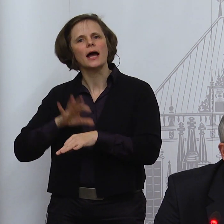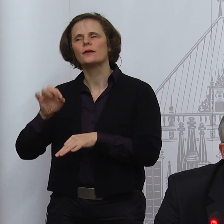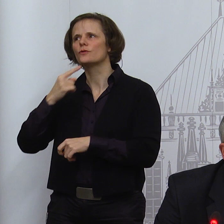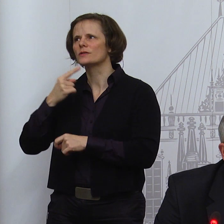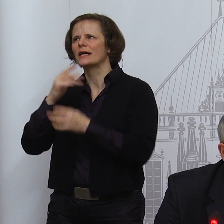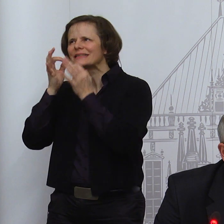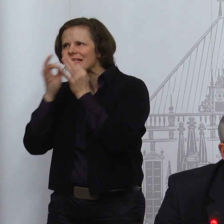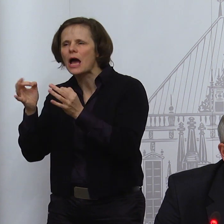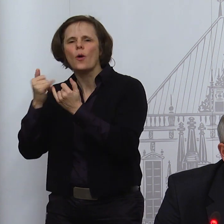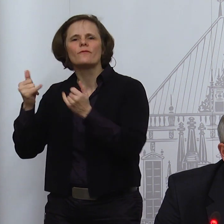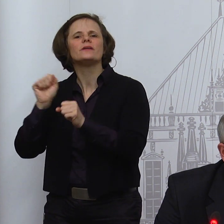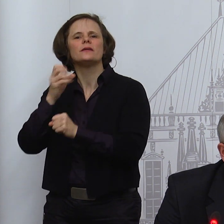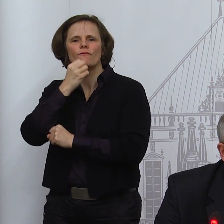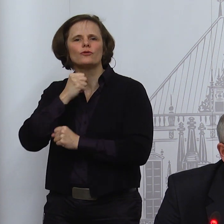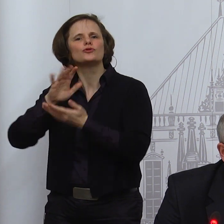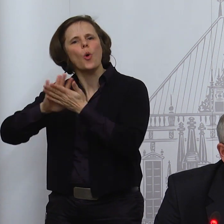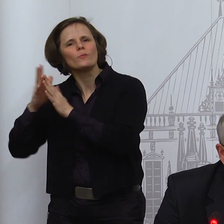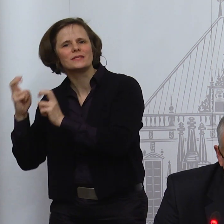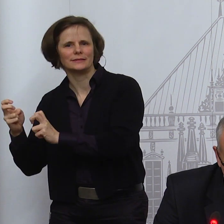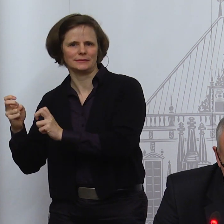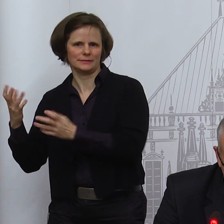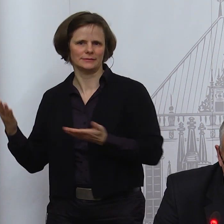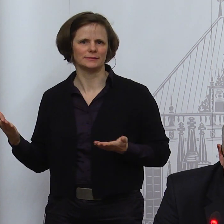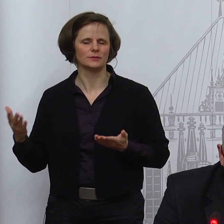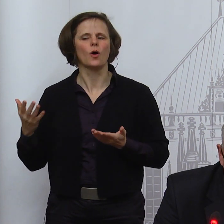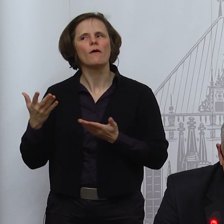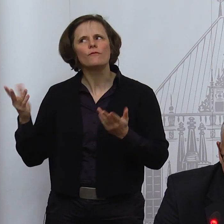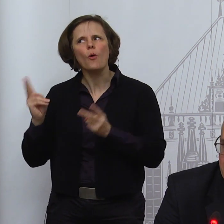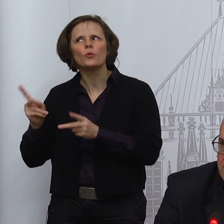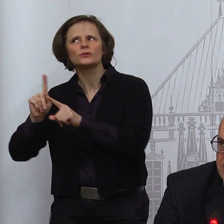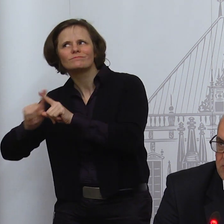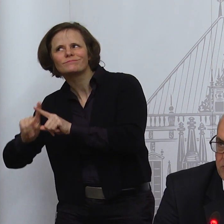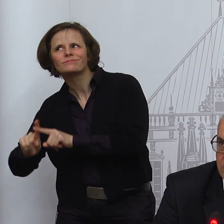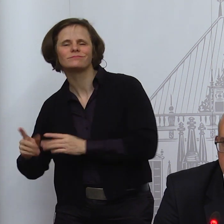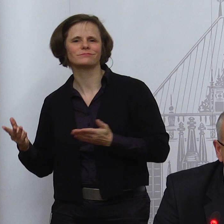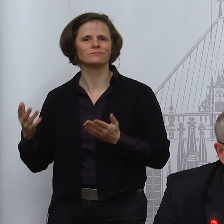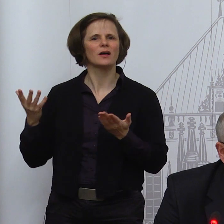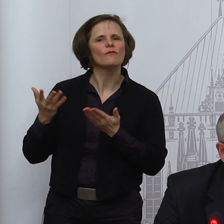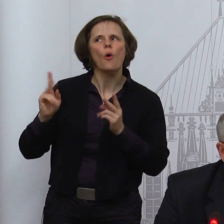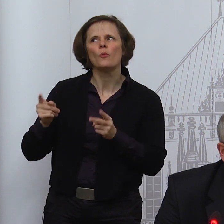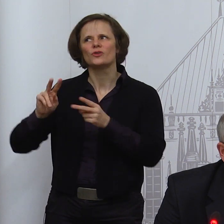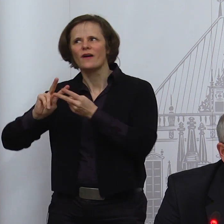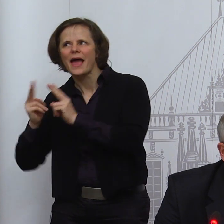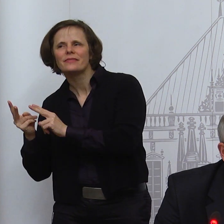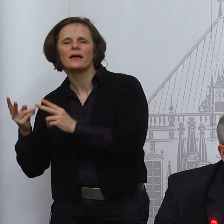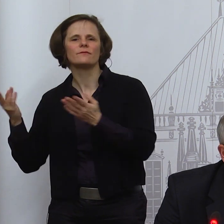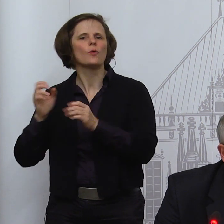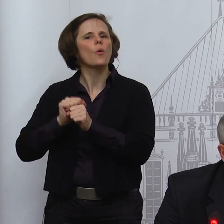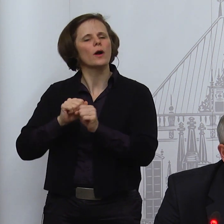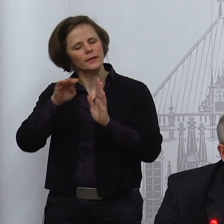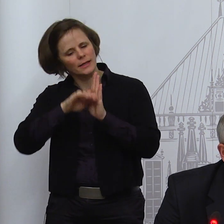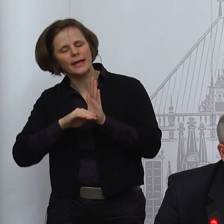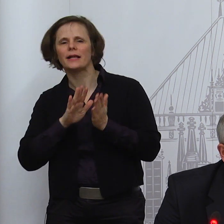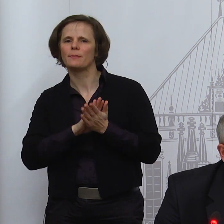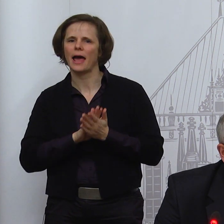müssen wir an welchen Stellen noch drehen und wo müssen wir möglicherweise Sachen verändern und wo kann es auch so bleiben, wie es ist. Das muss